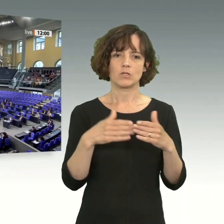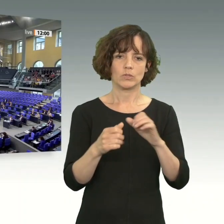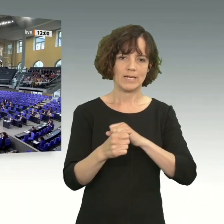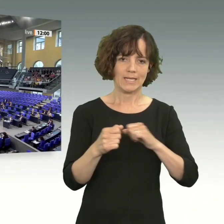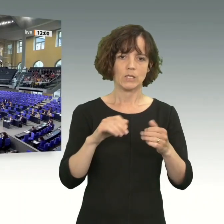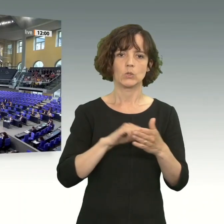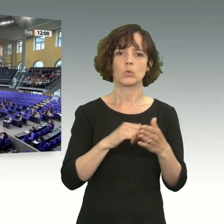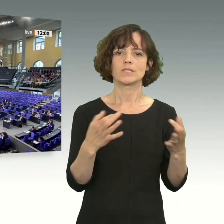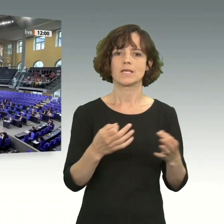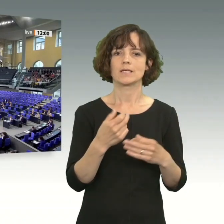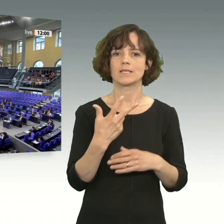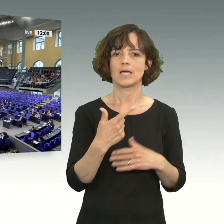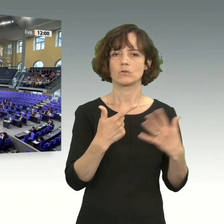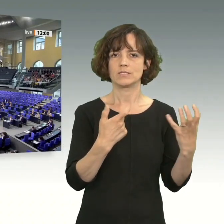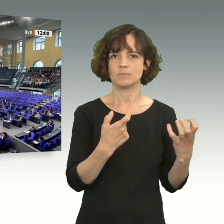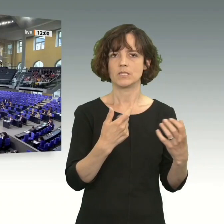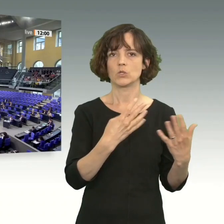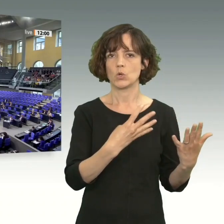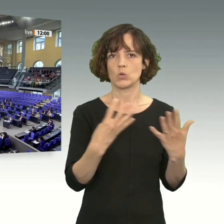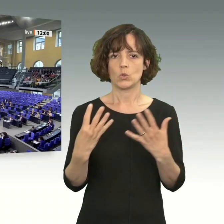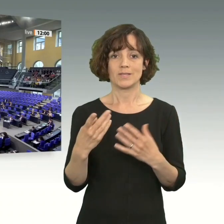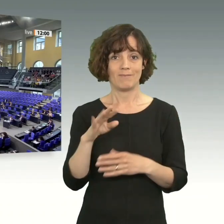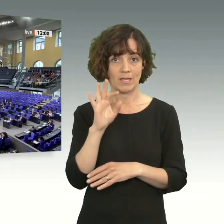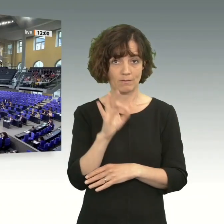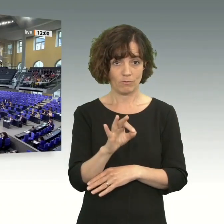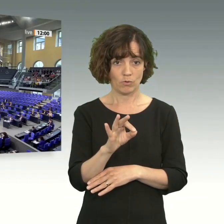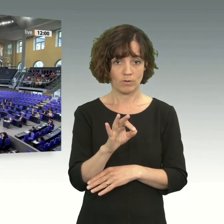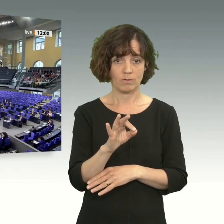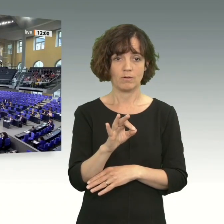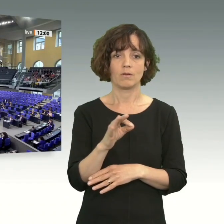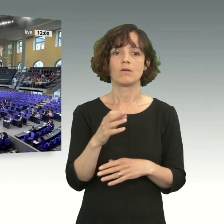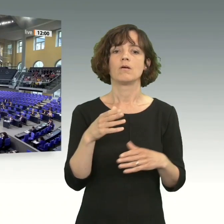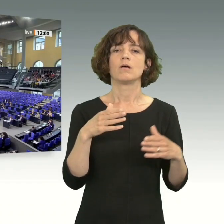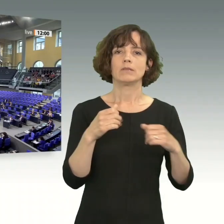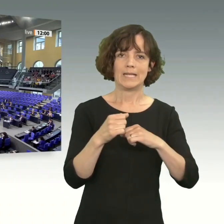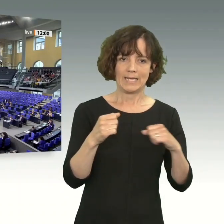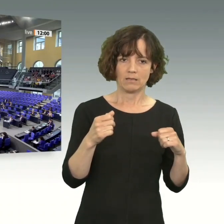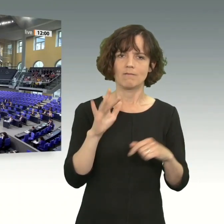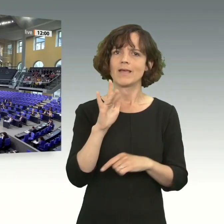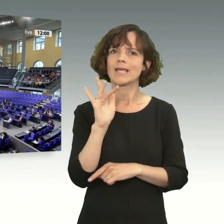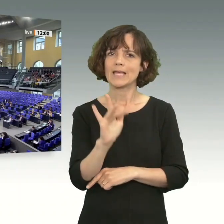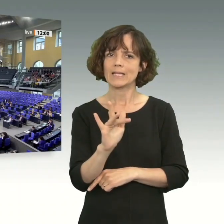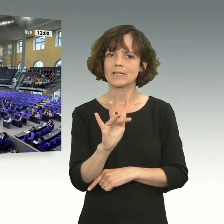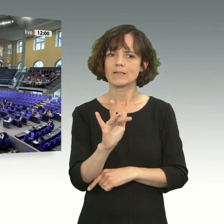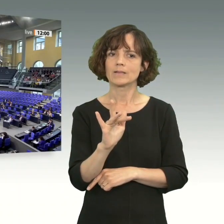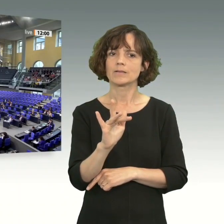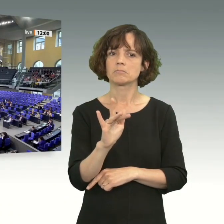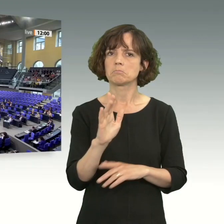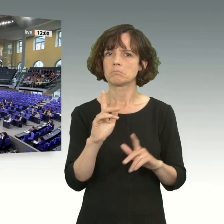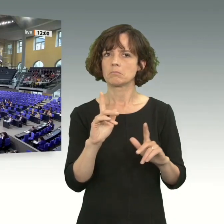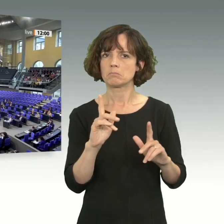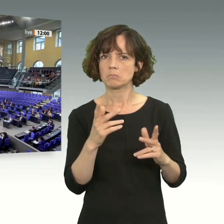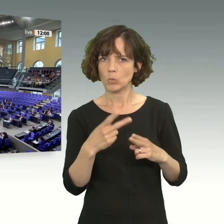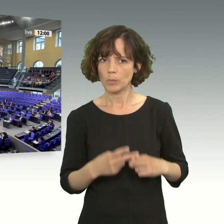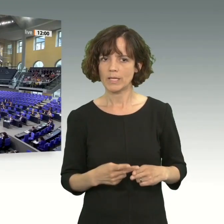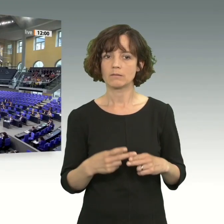19 73 99. Wer stimmt für diesen Entschließungsantrag? Das ist die Fraktion Die Linke. Wer stimmt dagegen? Das sind alle